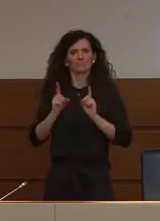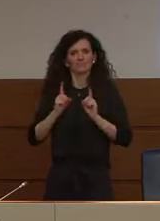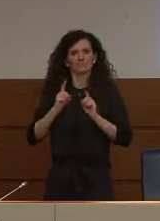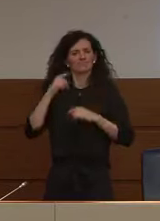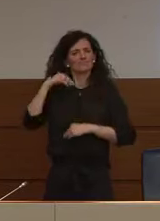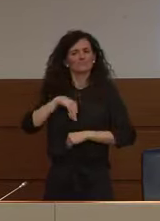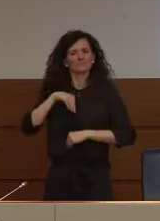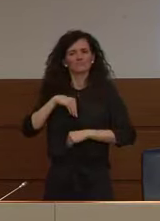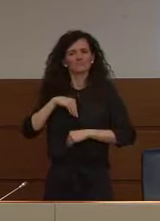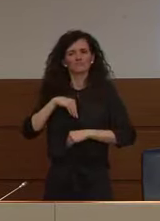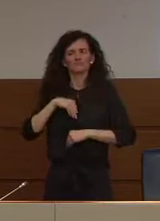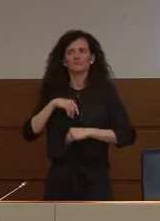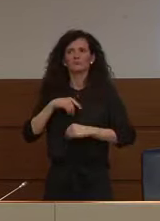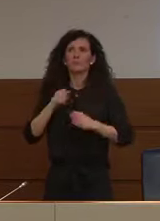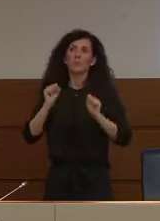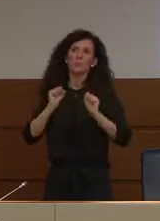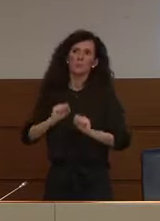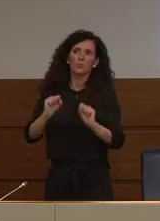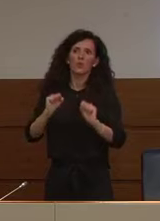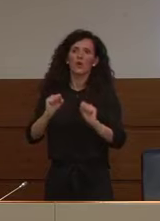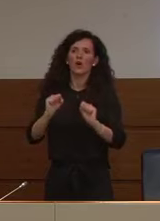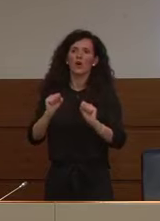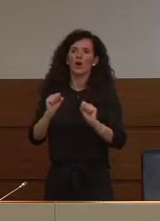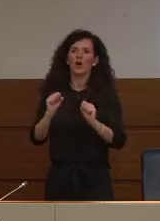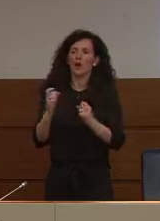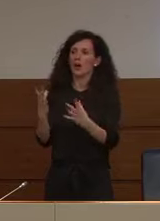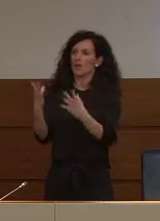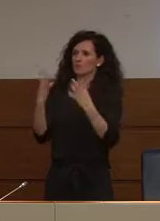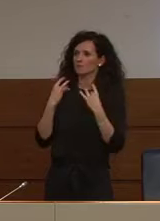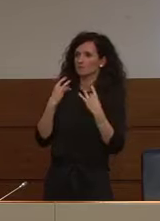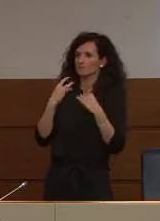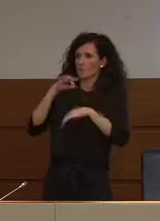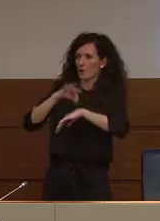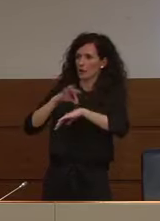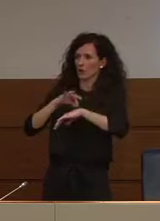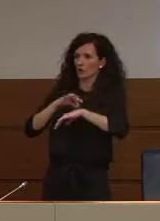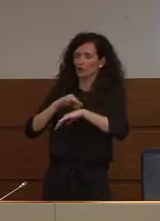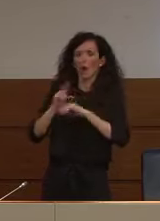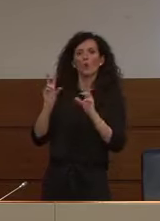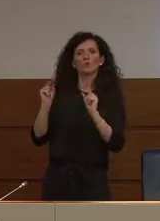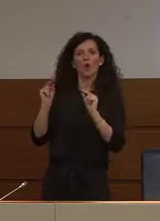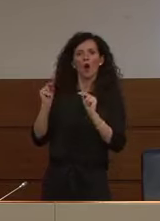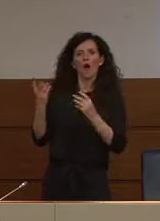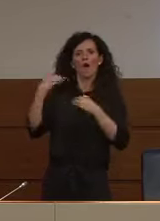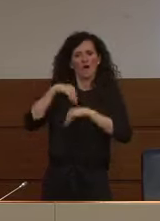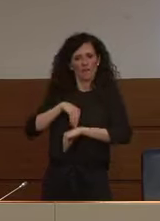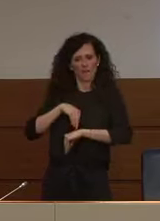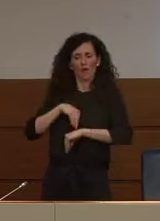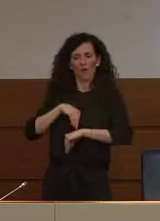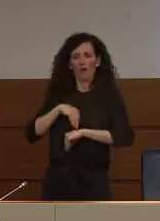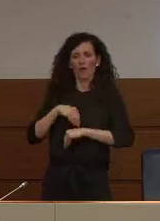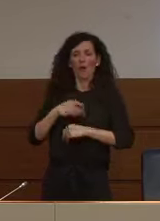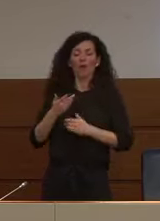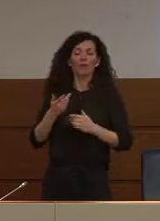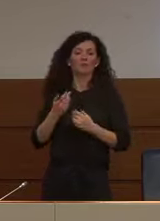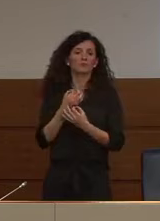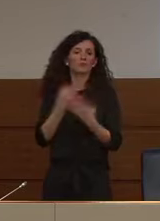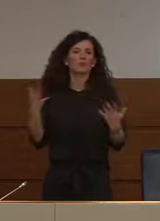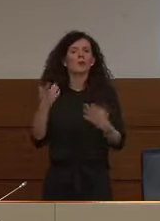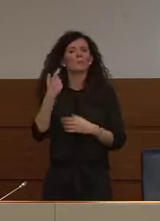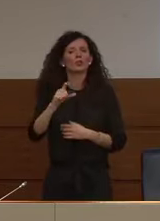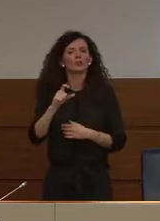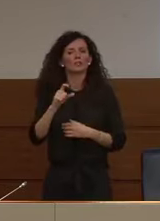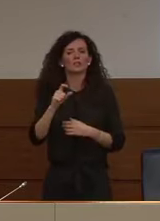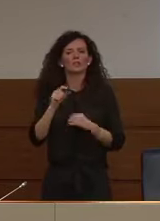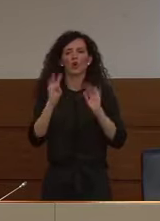incontra qualsiasi patogeno come nuovo perché evidentemente dopo nove mesi trascorsi